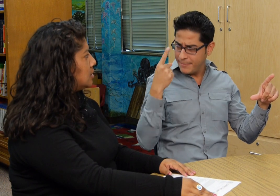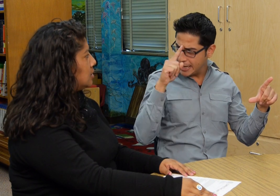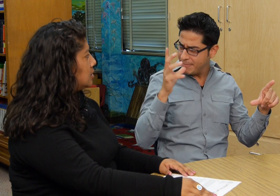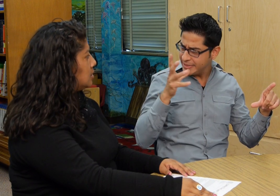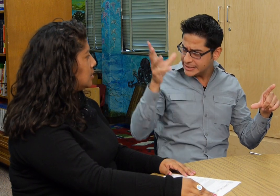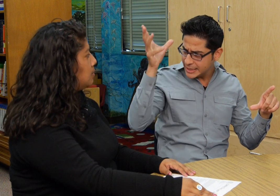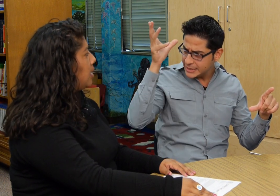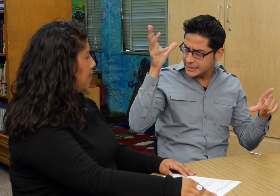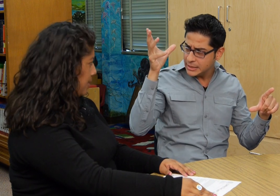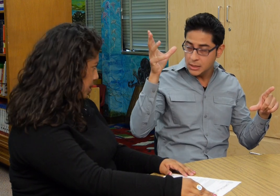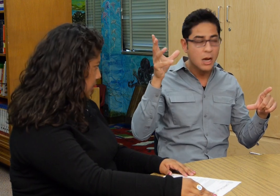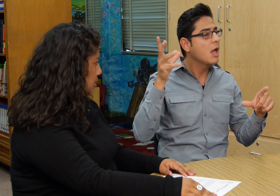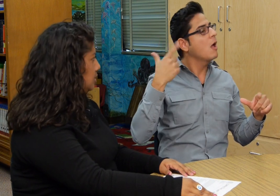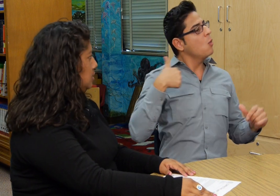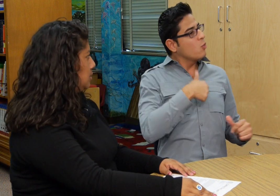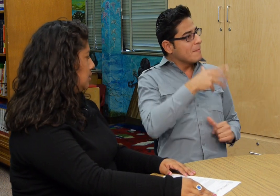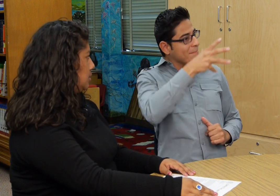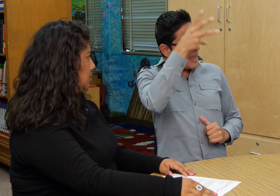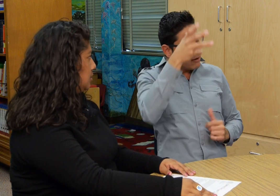para padres